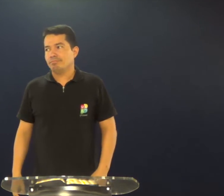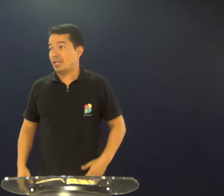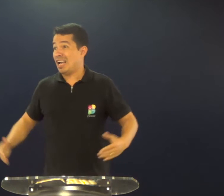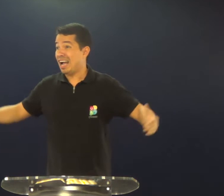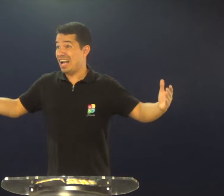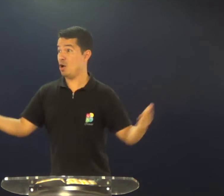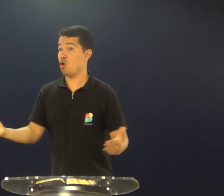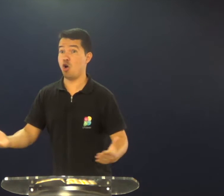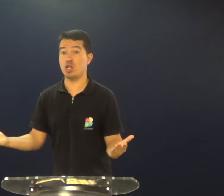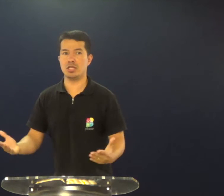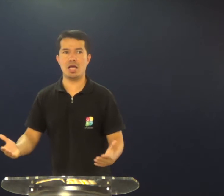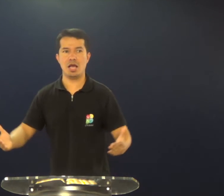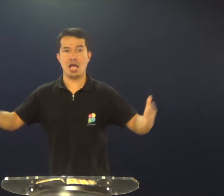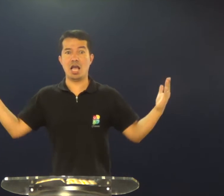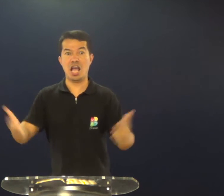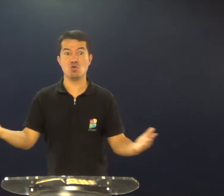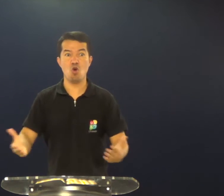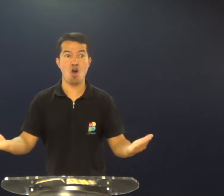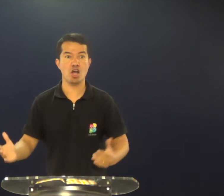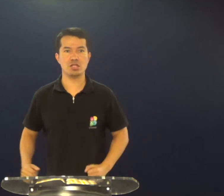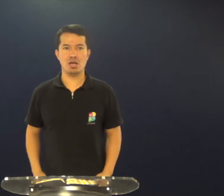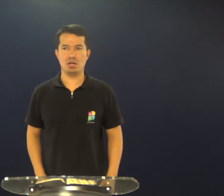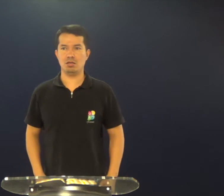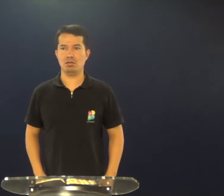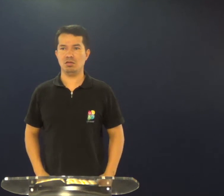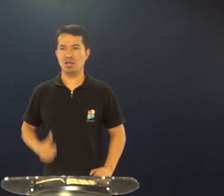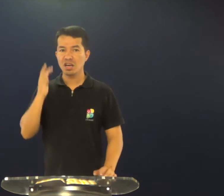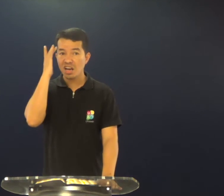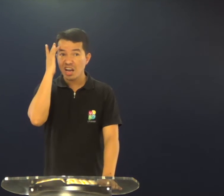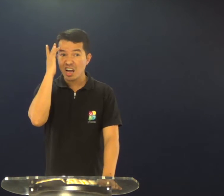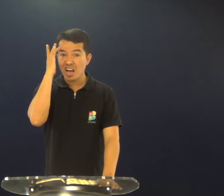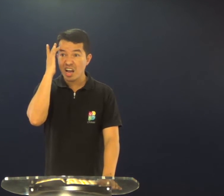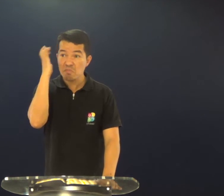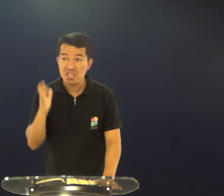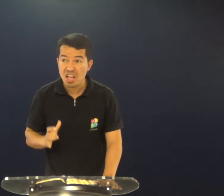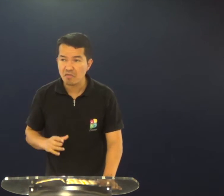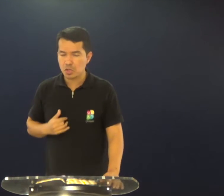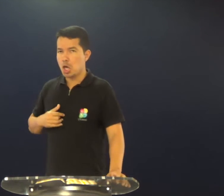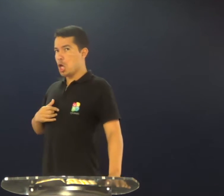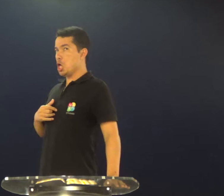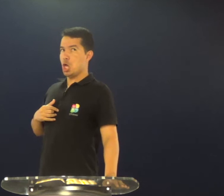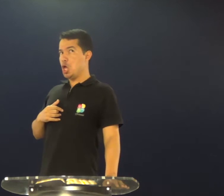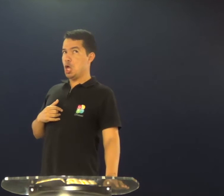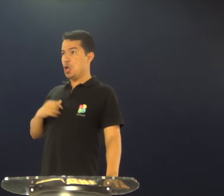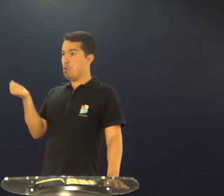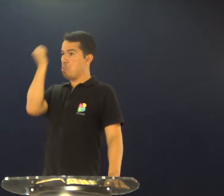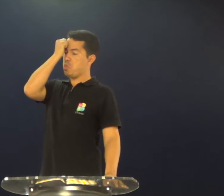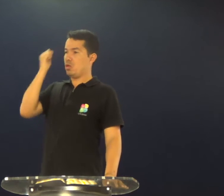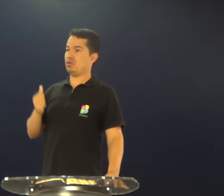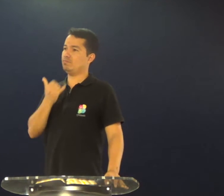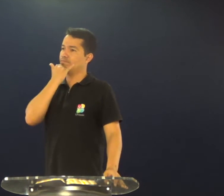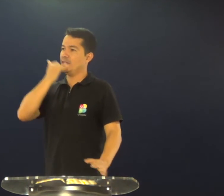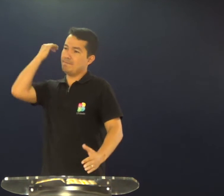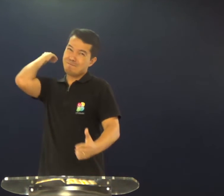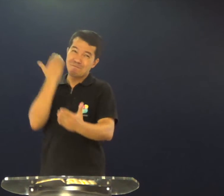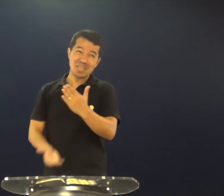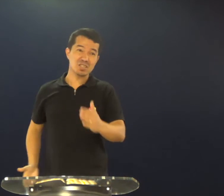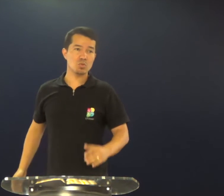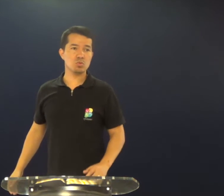já foi a sua oportunidade, agora, agora, é o momento, amanhã você se arrepender,